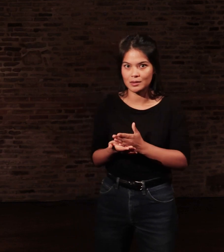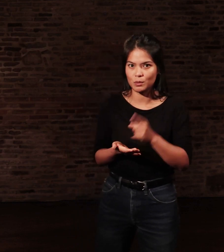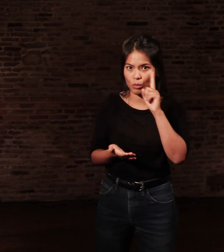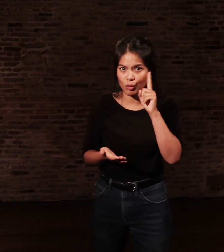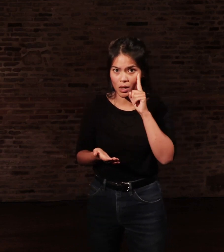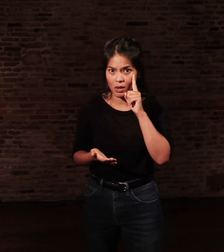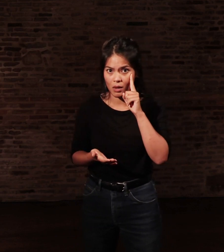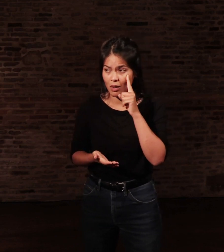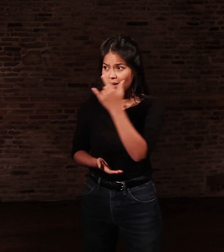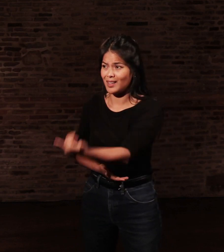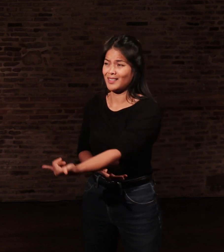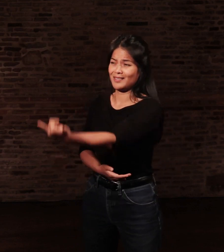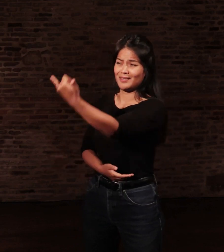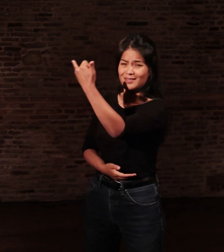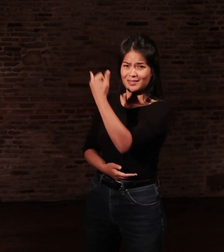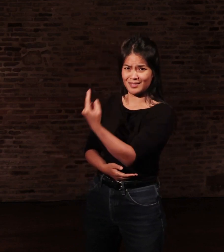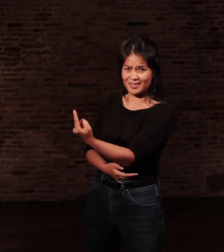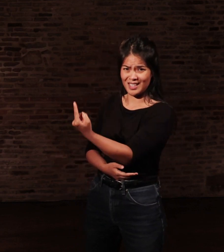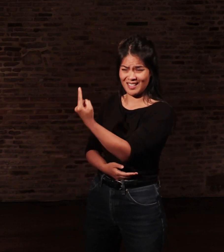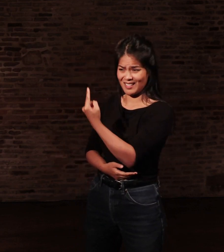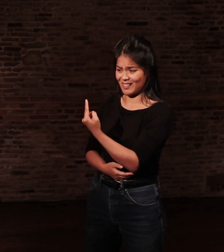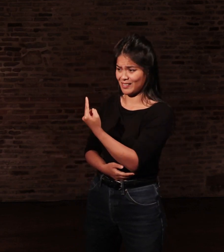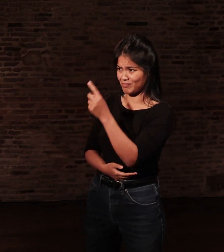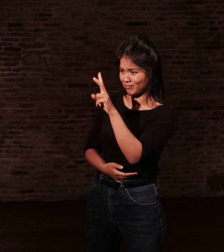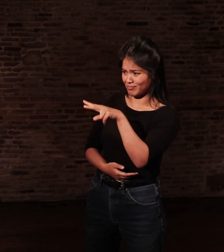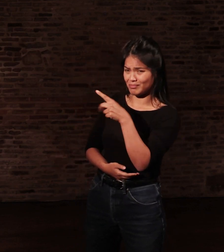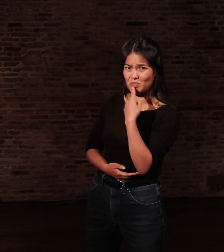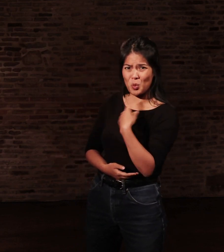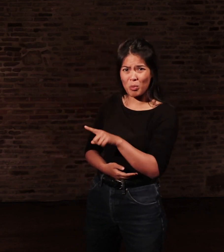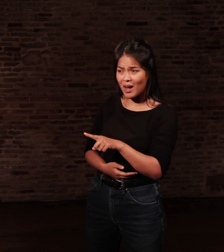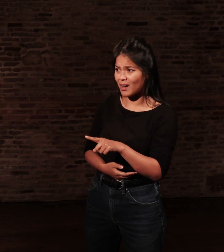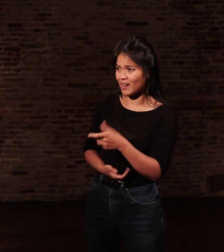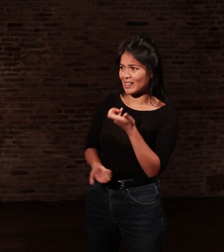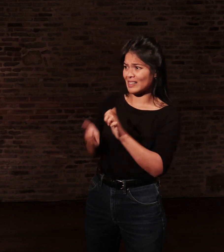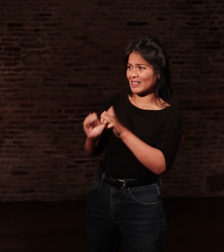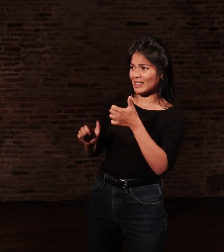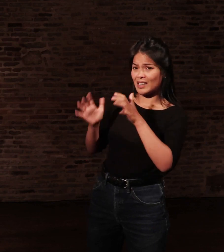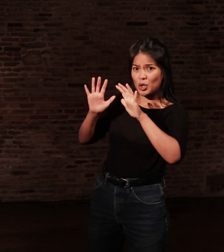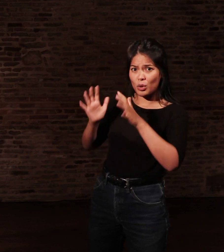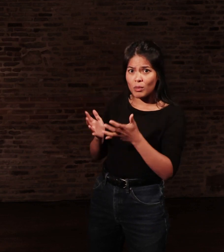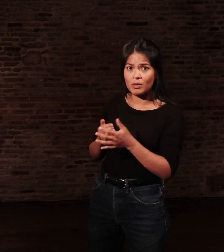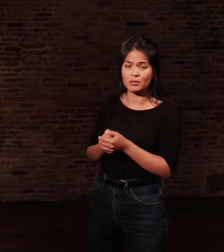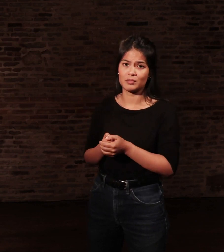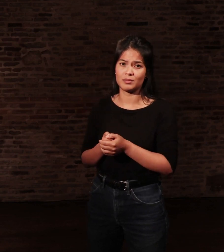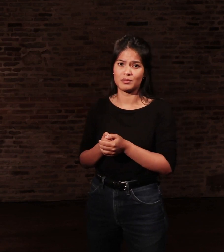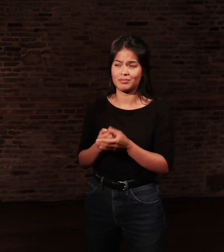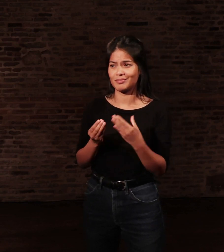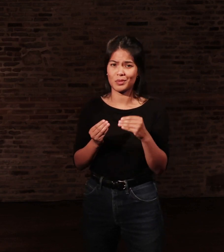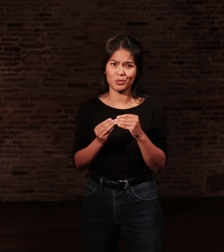faudrait parcourir. Si l'inconnu me déplaisait, pouvais-je décemment le congédier ? Et puis, il y avait